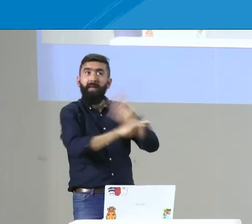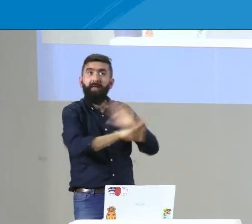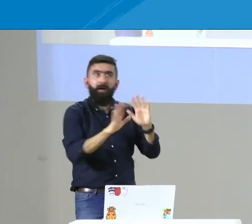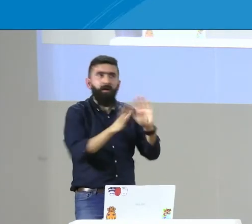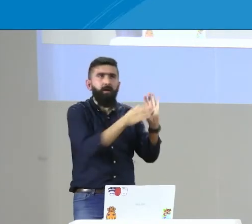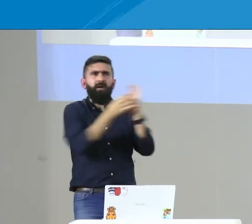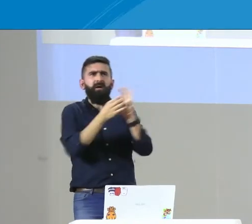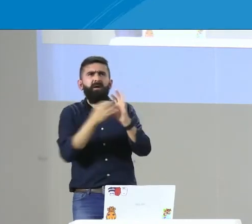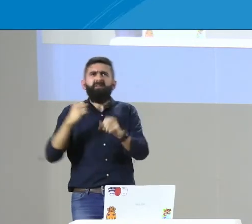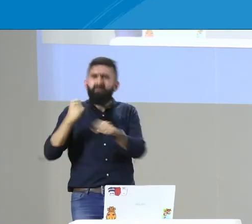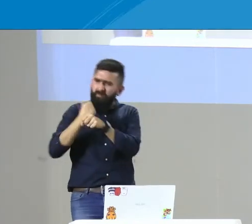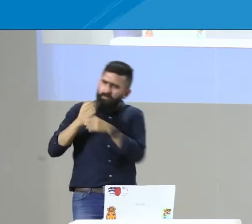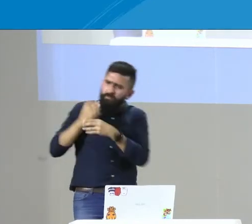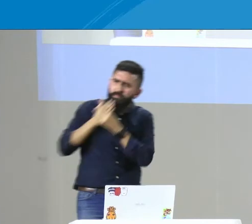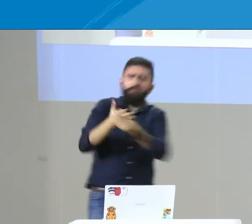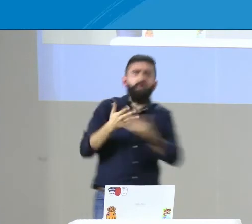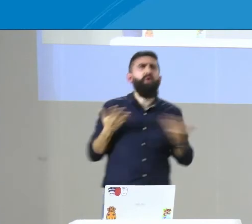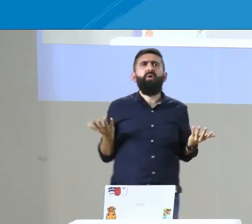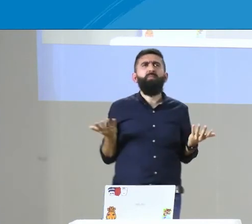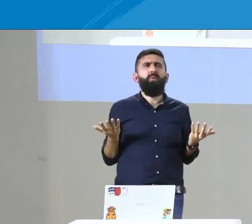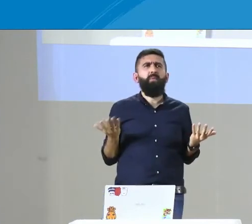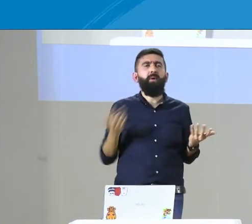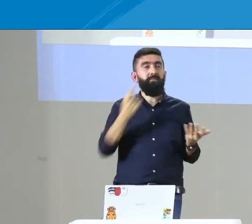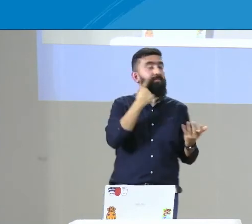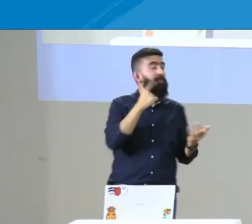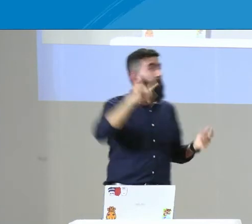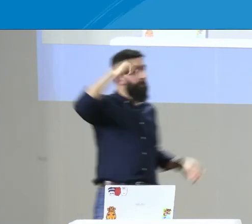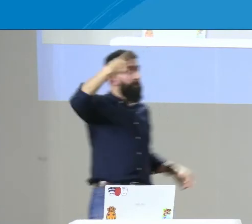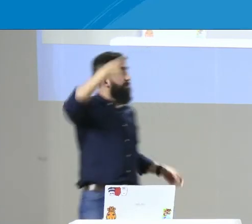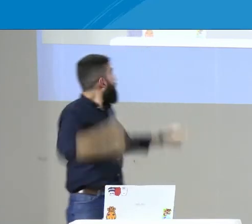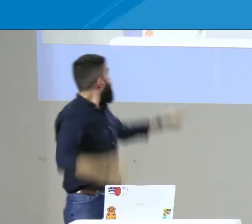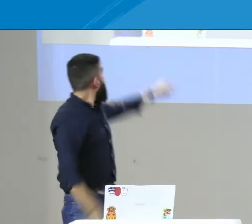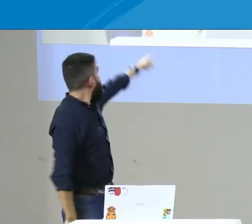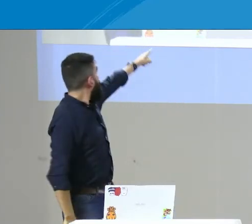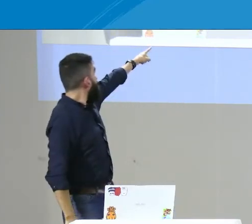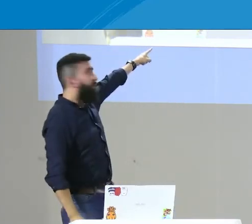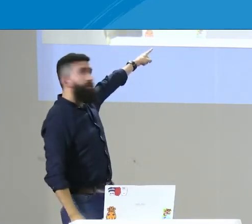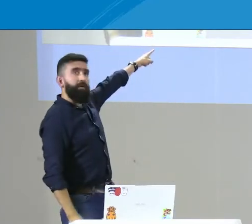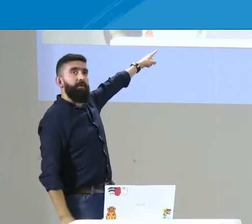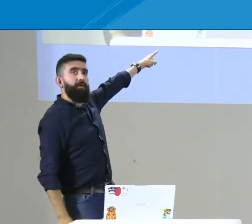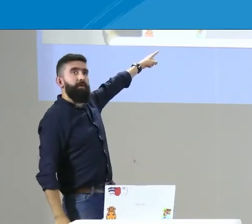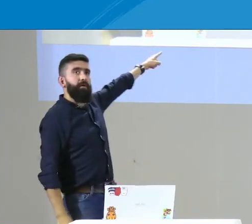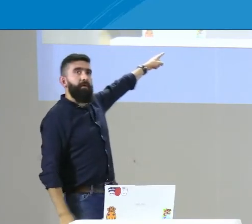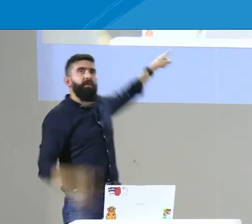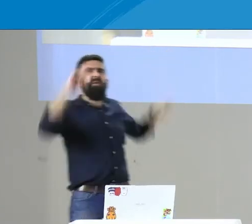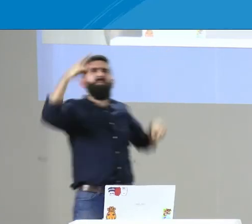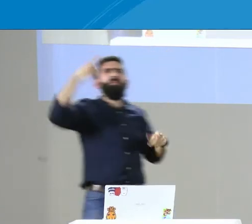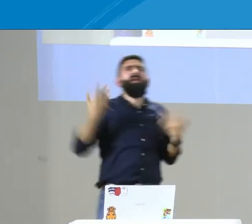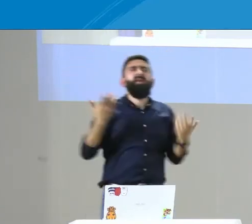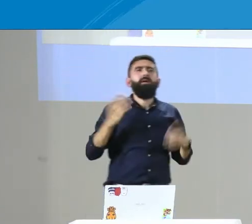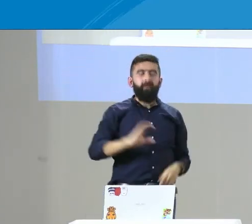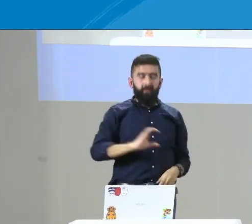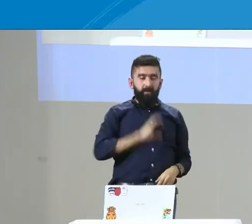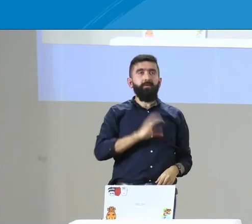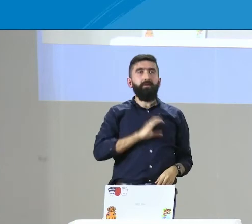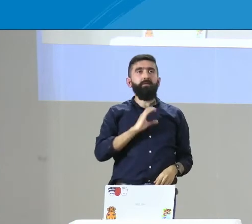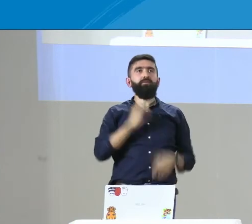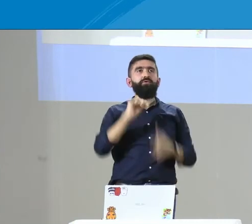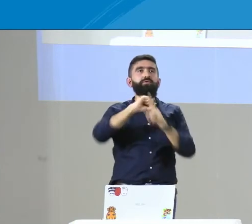razones del por qué vamos a hacer este estudio? Ya tenemos los referentes teóricos. Ahora vamos a hablar cómo se va a llevar a cabo eso. Entonces, es la metodología. Lo primero,